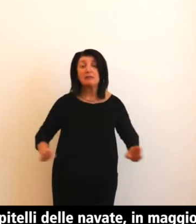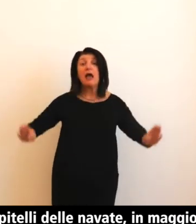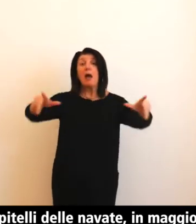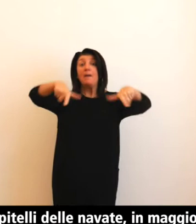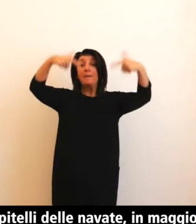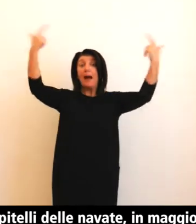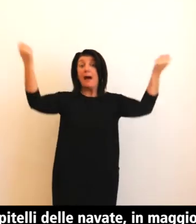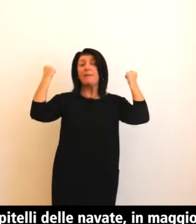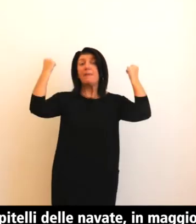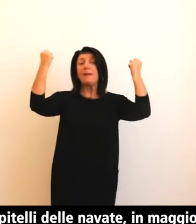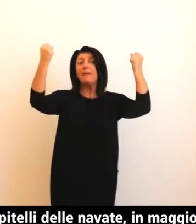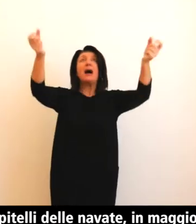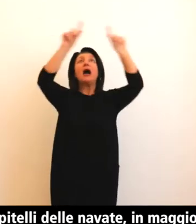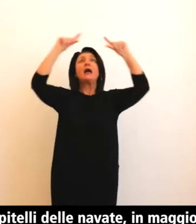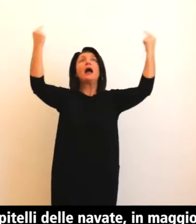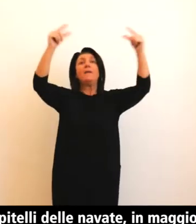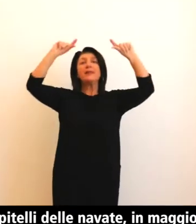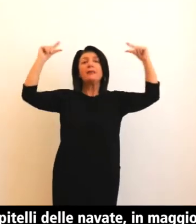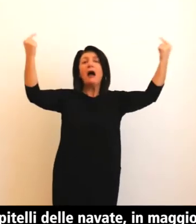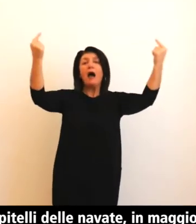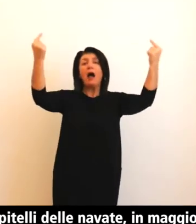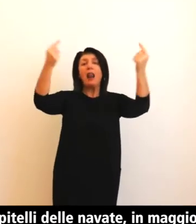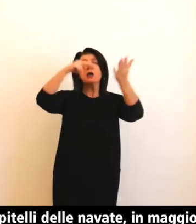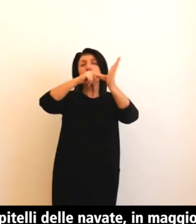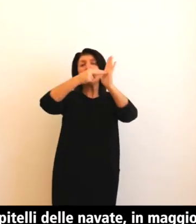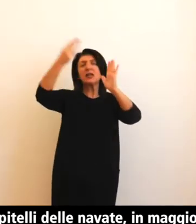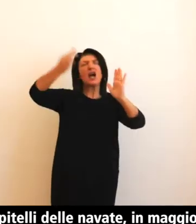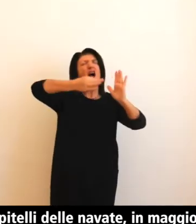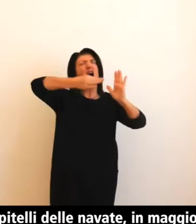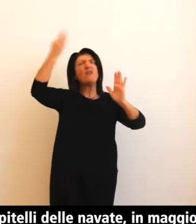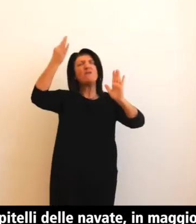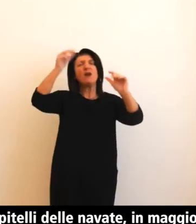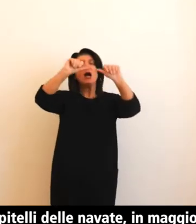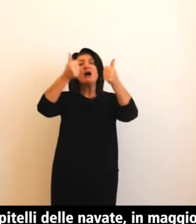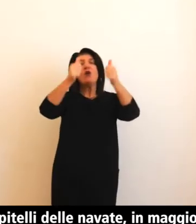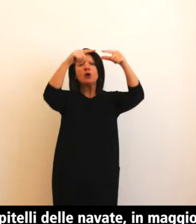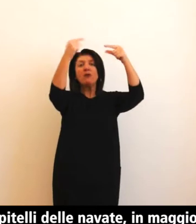stilizzati in forme geometriche sottolineano tutti gli snodi strutturali.